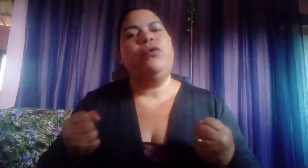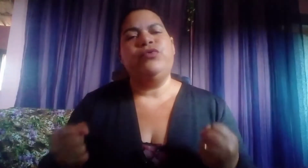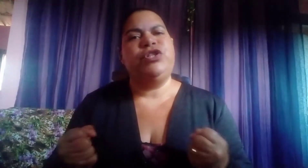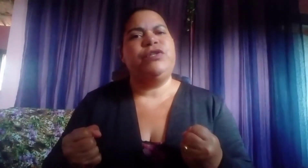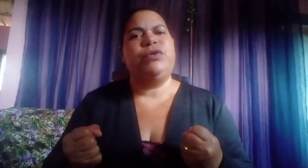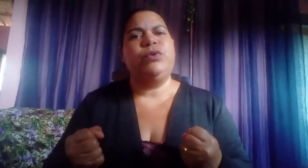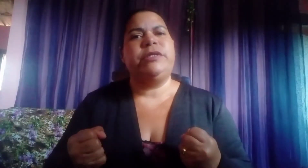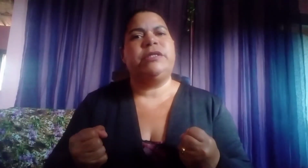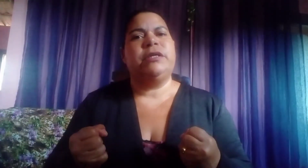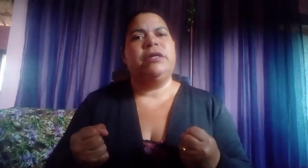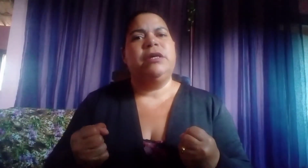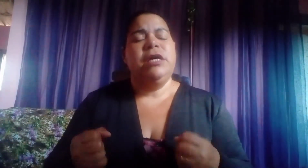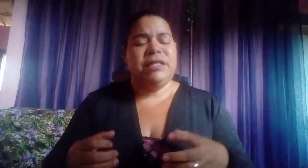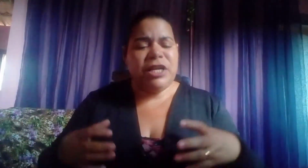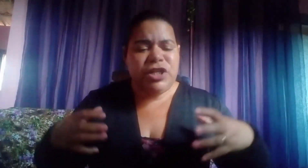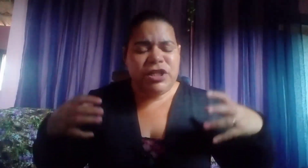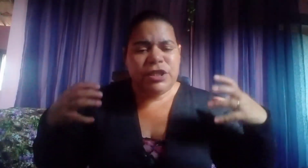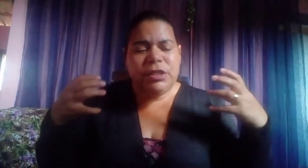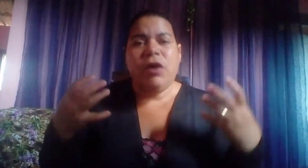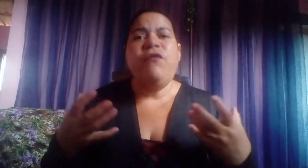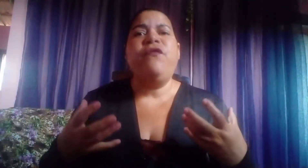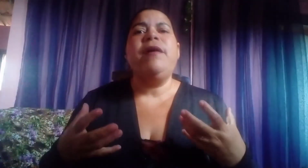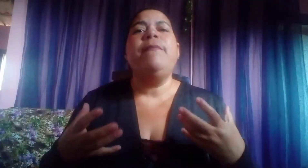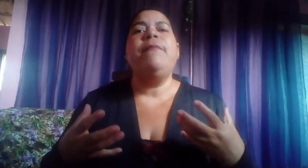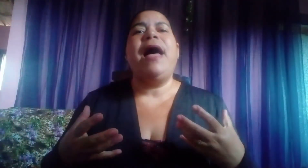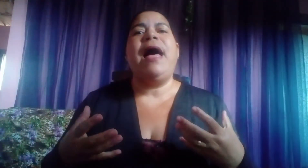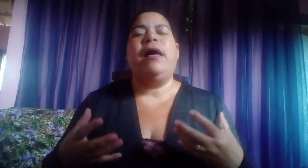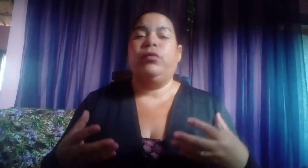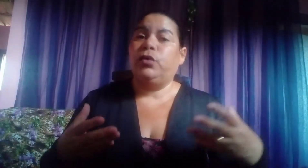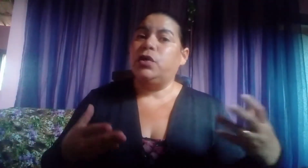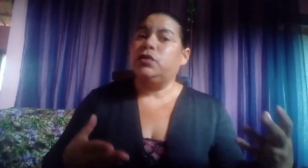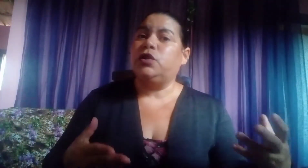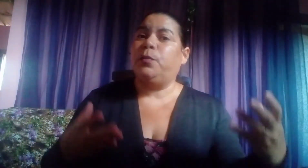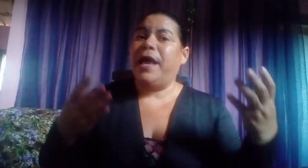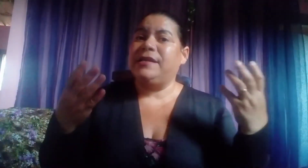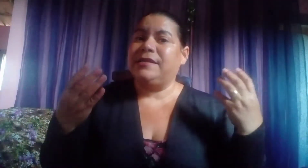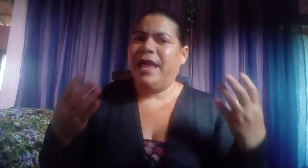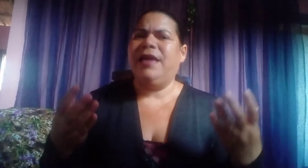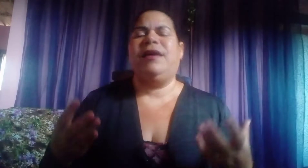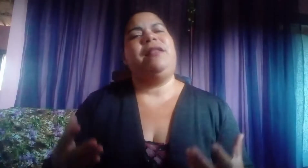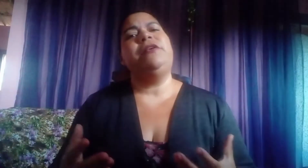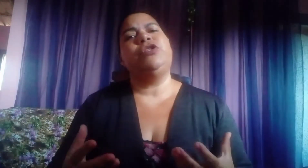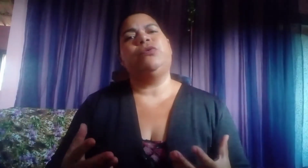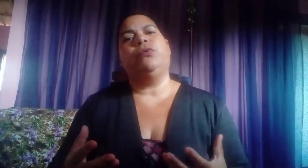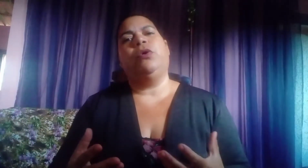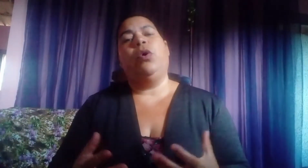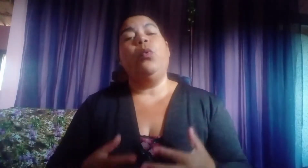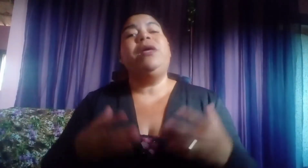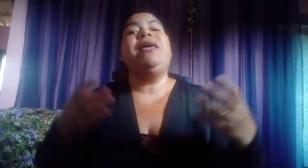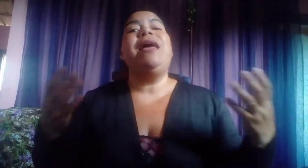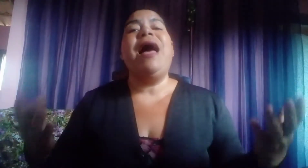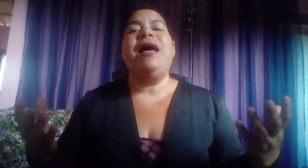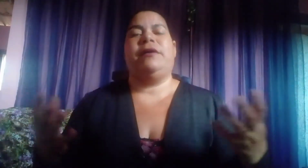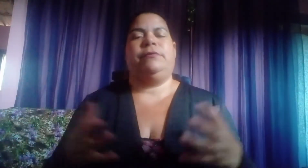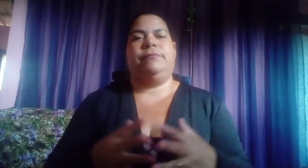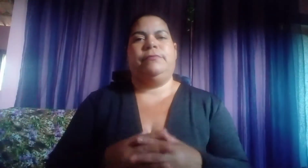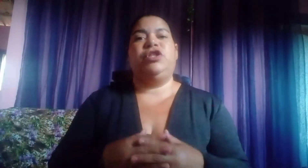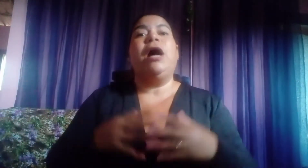com Jesus, se a gente não firmar os nossos pés em Cristo, O que há de